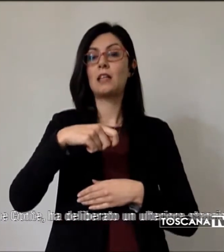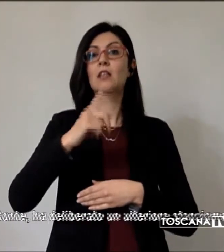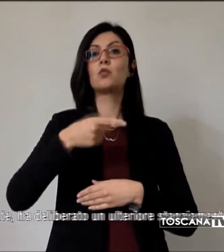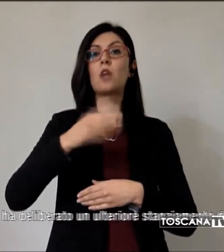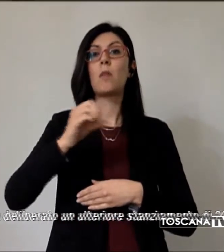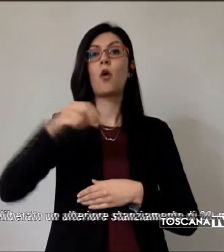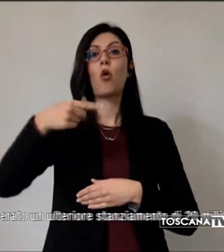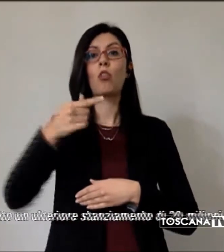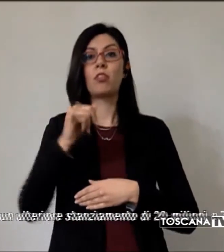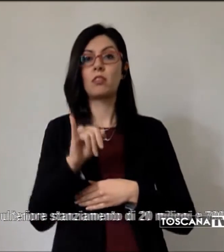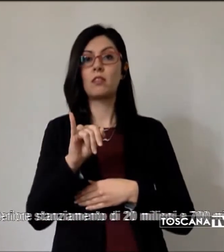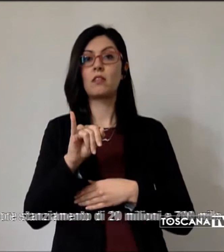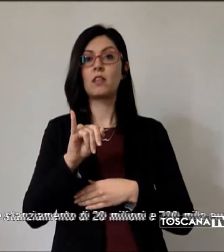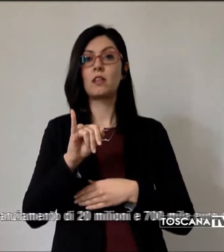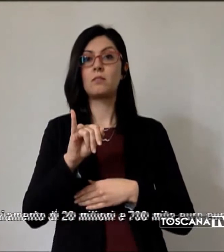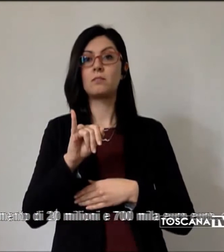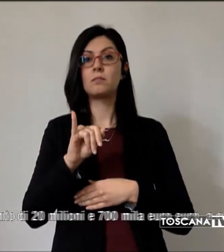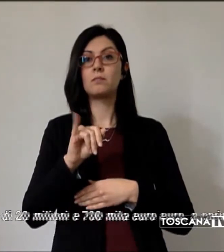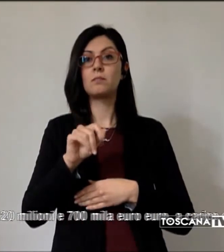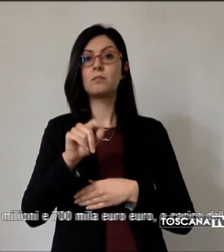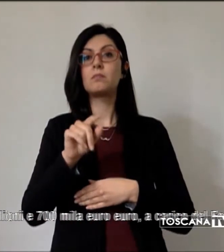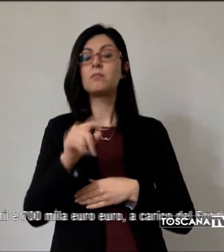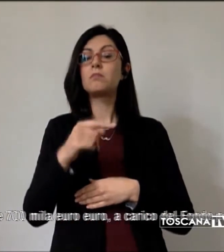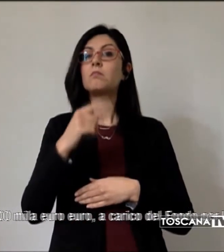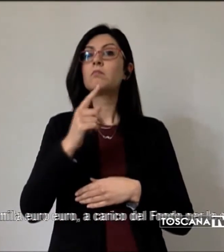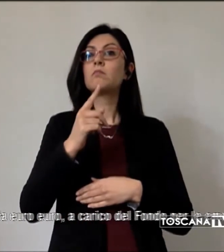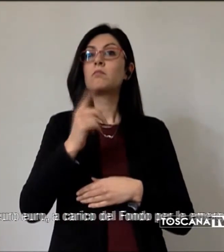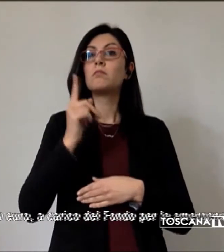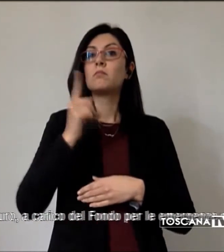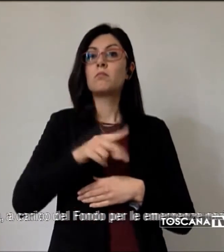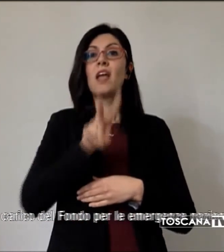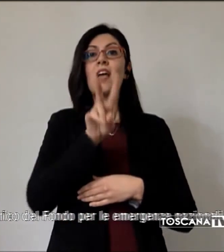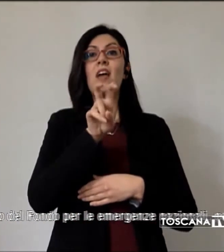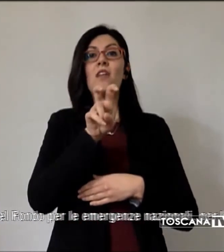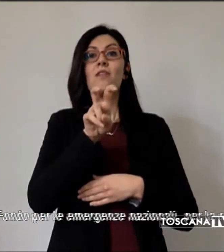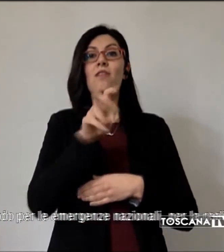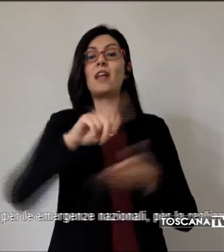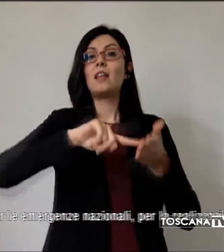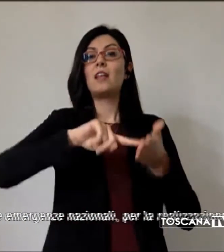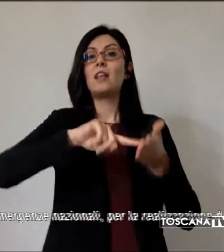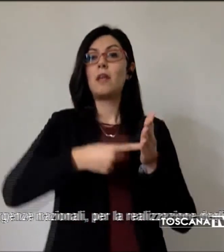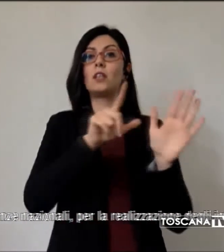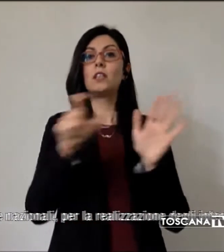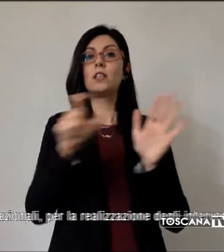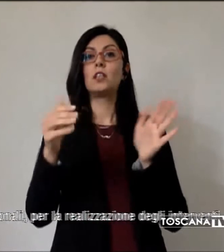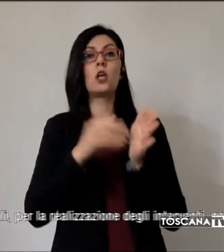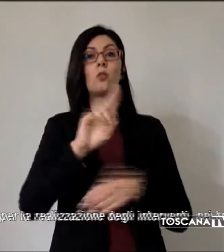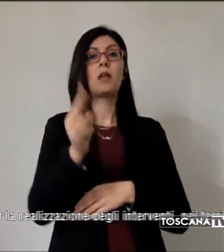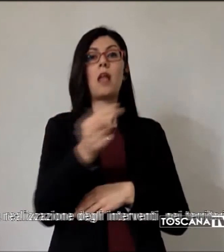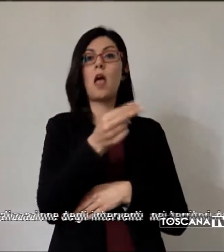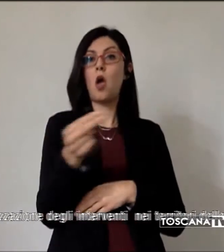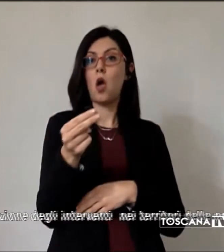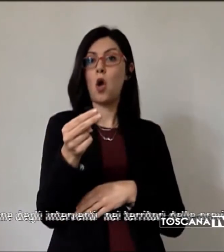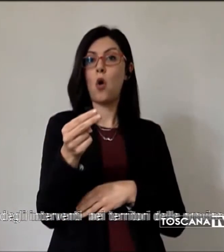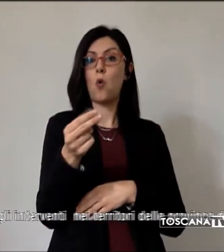un ulteriore stanziamento di 20 milioni e 700 mila euro a carico del Fondo